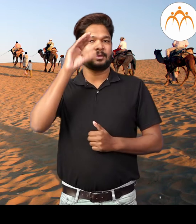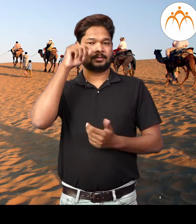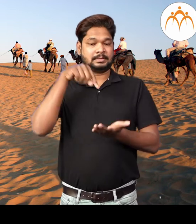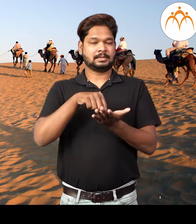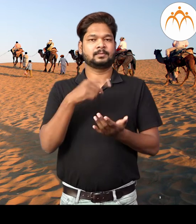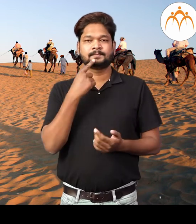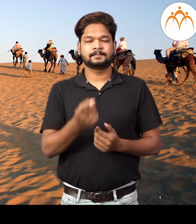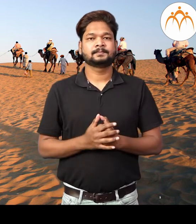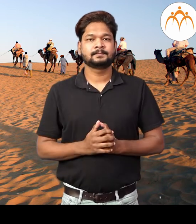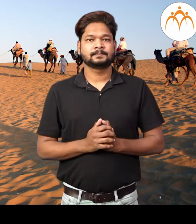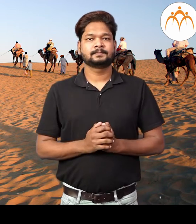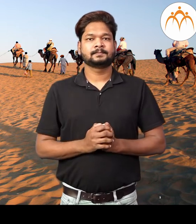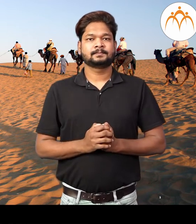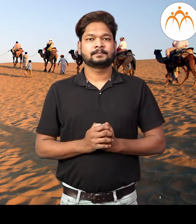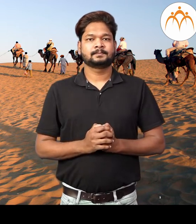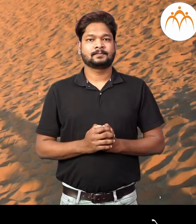अभ्यास करू